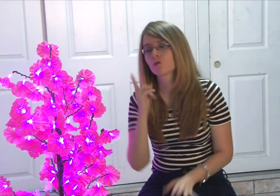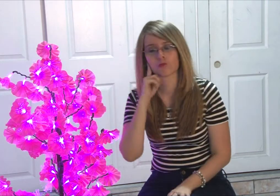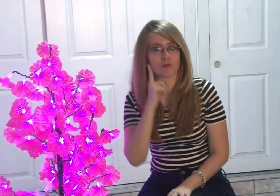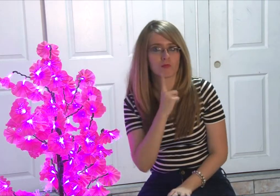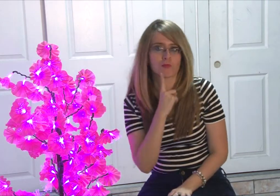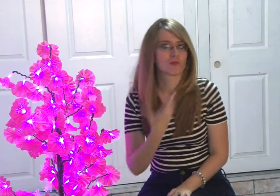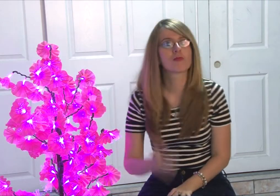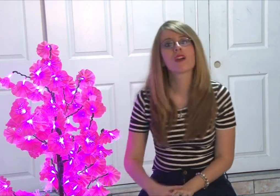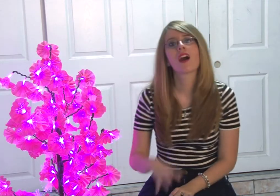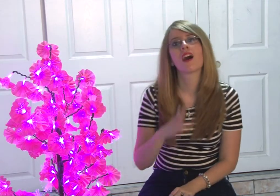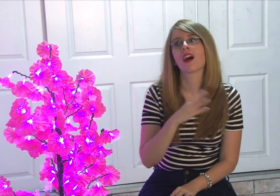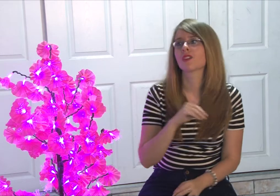comunicarse con ellos.